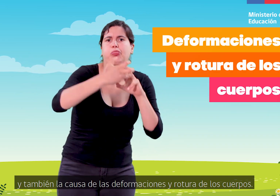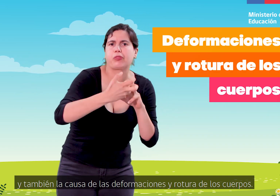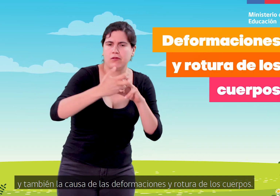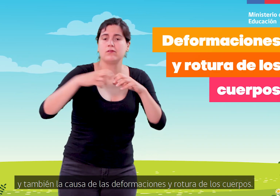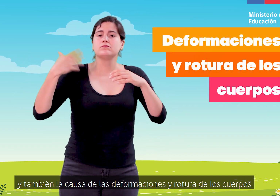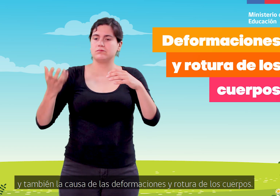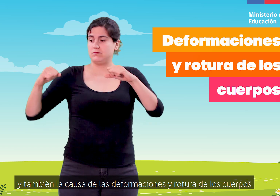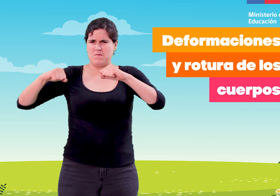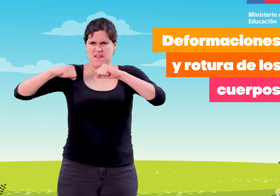de los cuerpos.